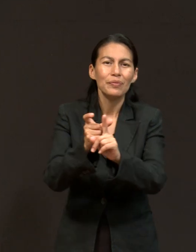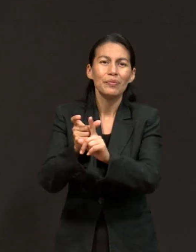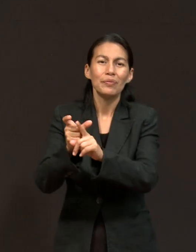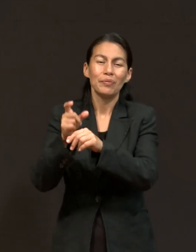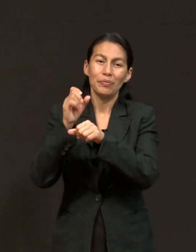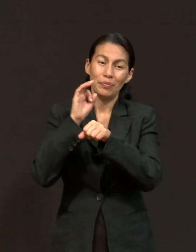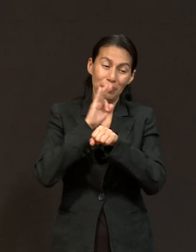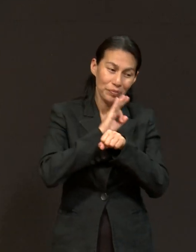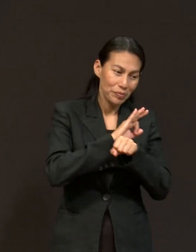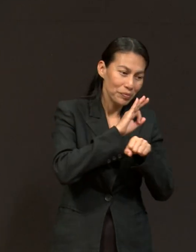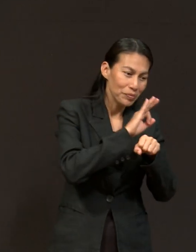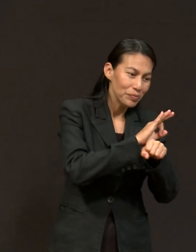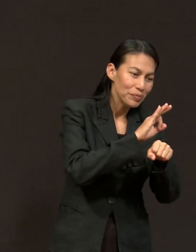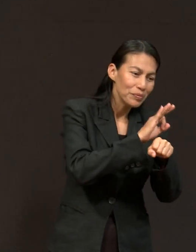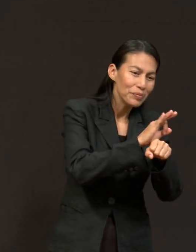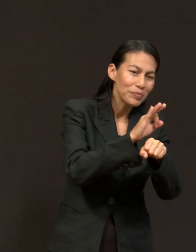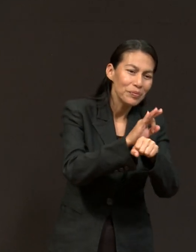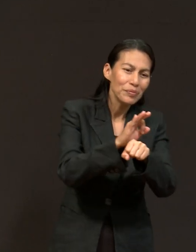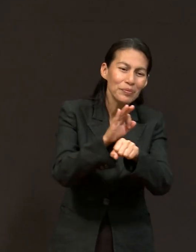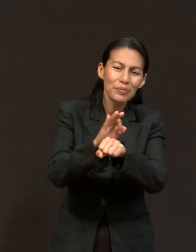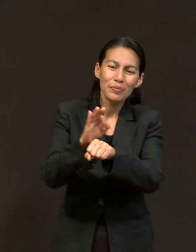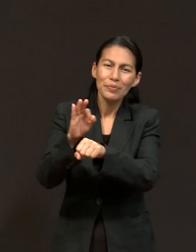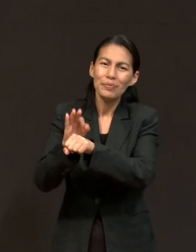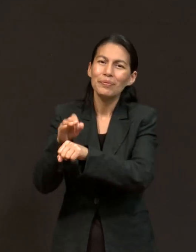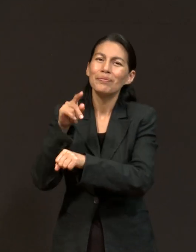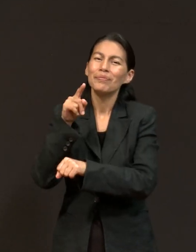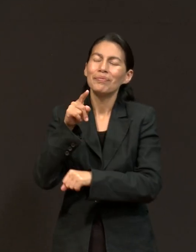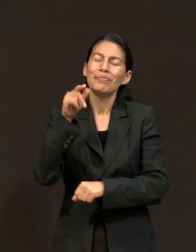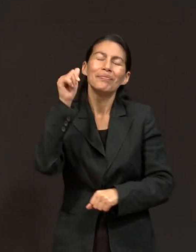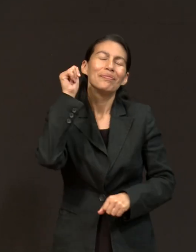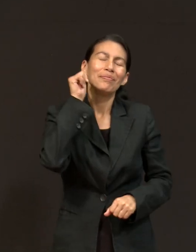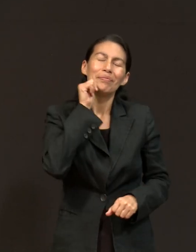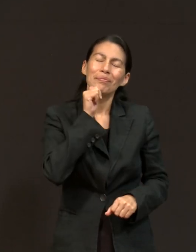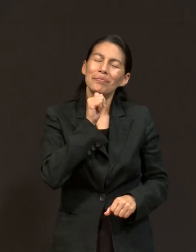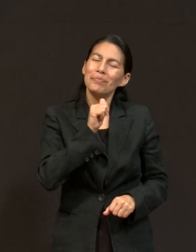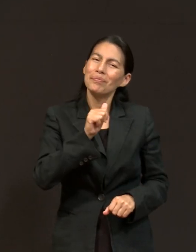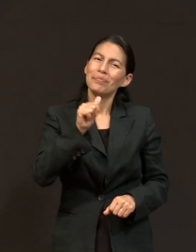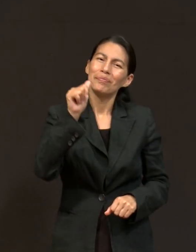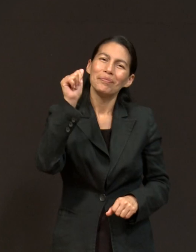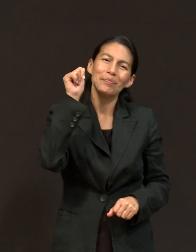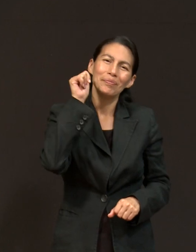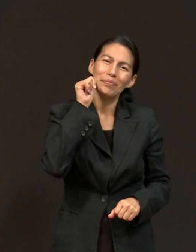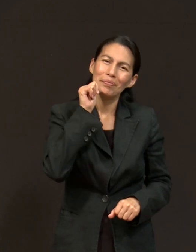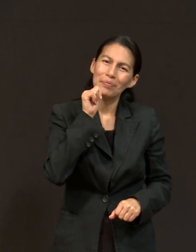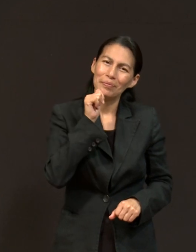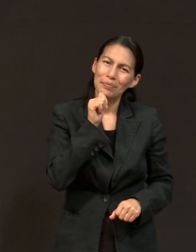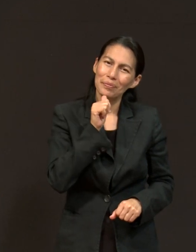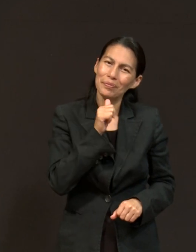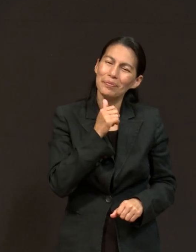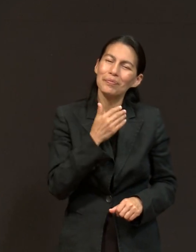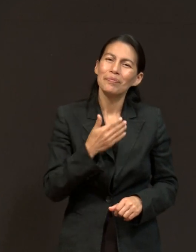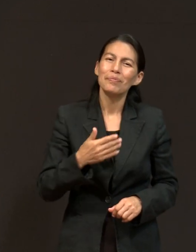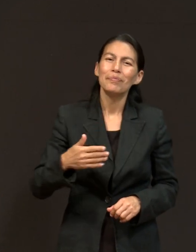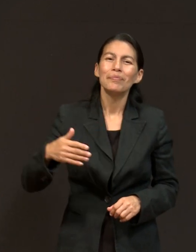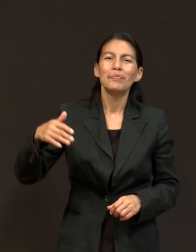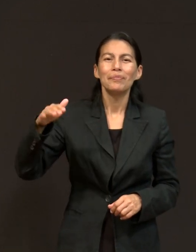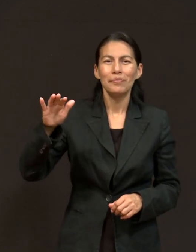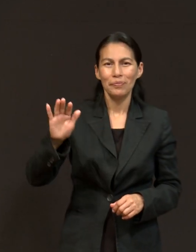Te guardan por donde vas a cada instante.